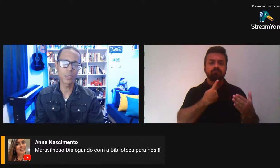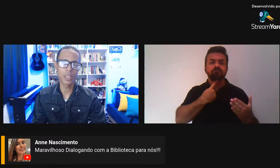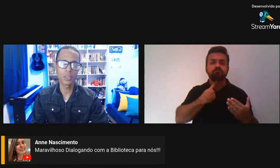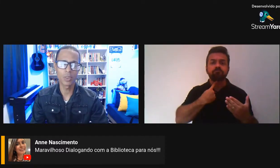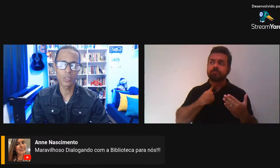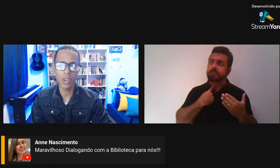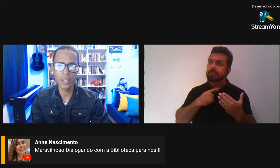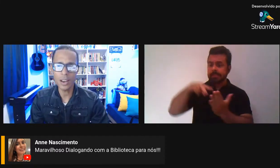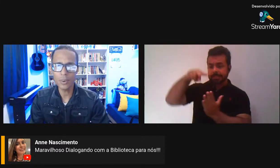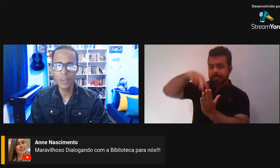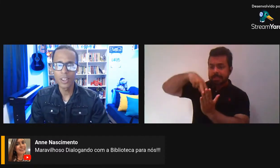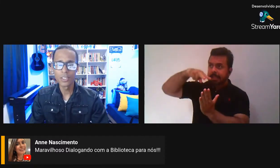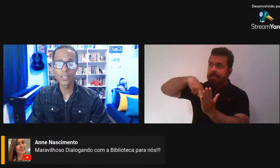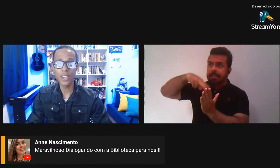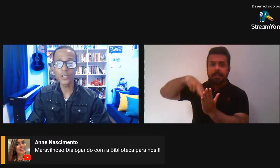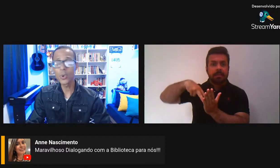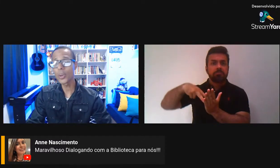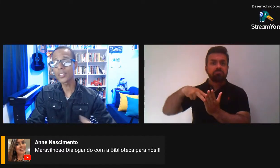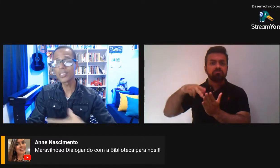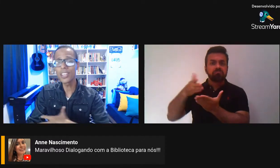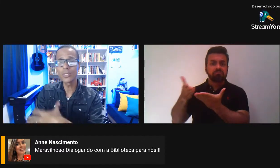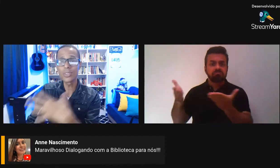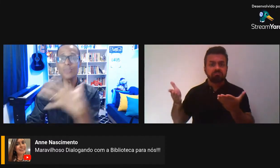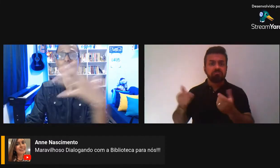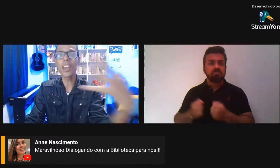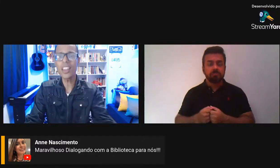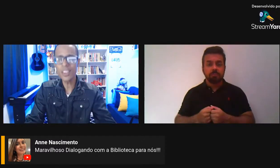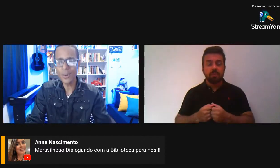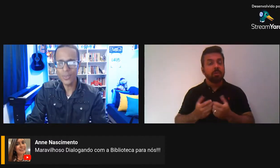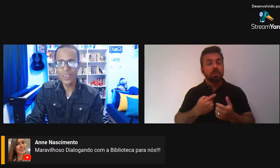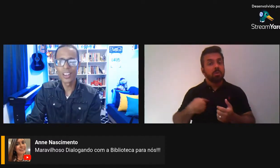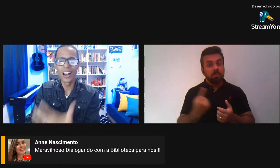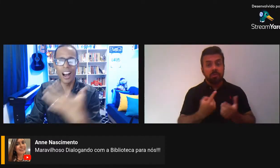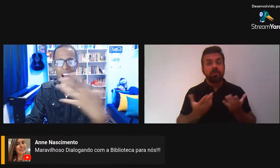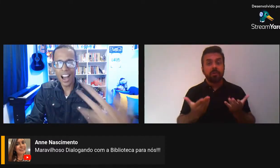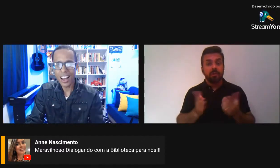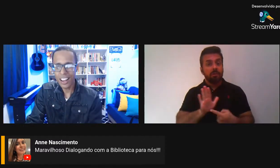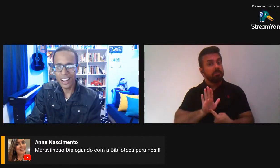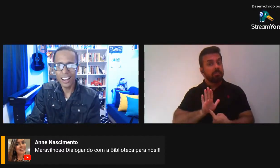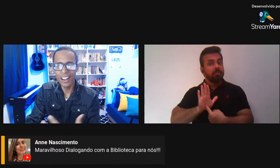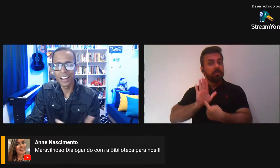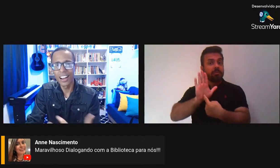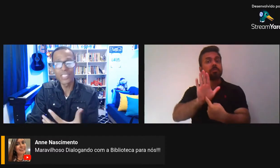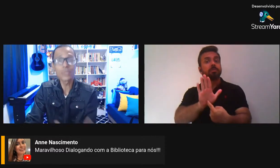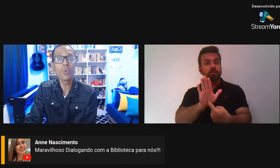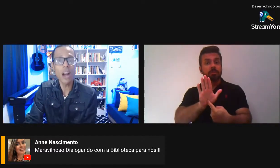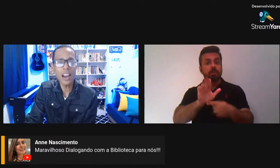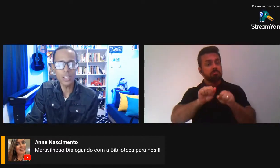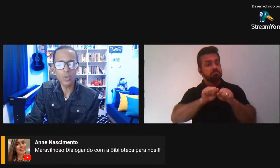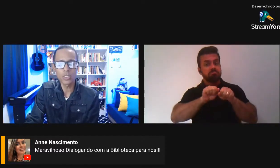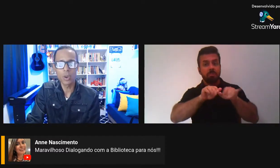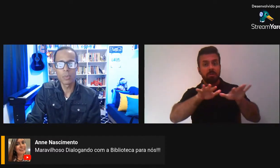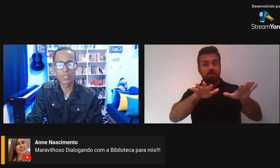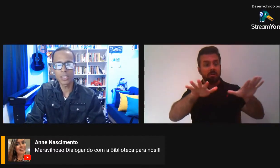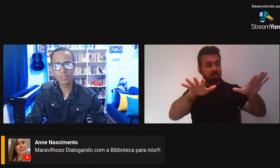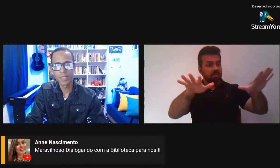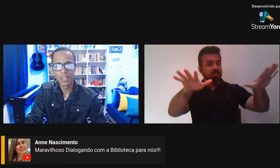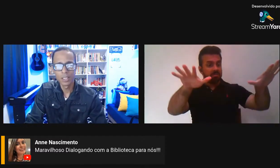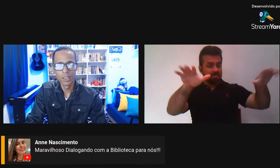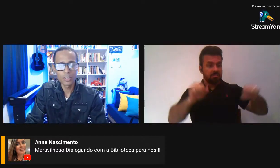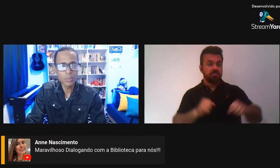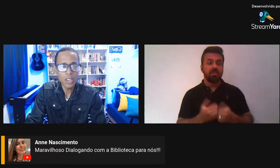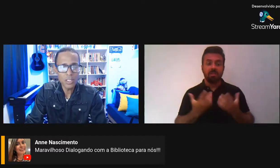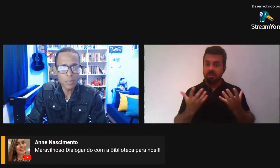aparecendo aqui no nosso canal, sejam conhecidos e venham a divulgar as suas obras.